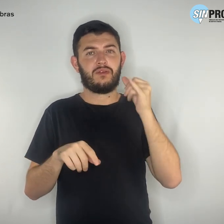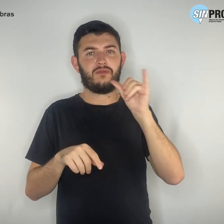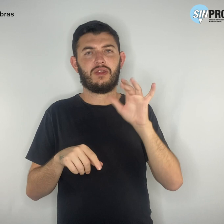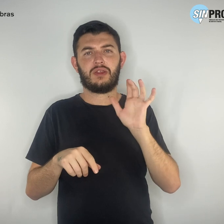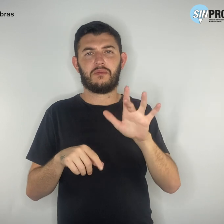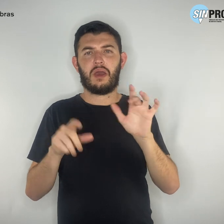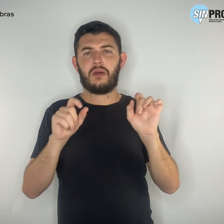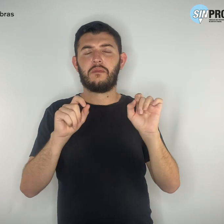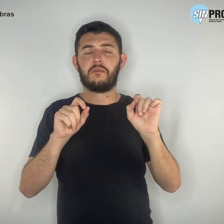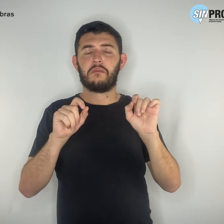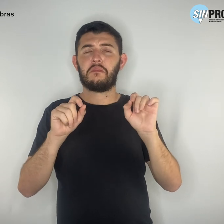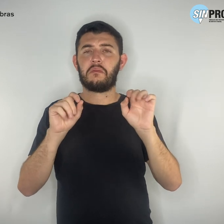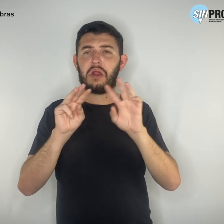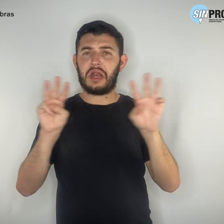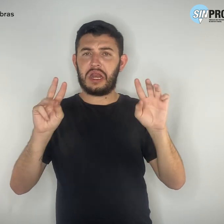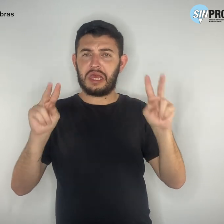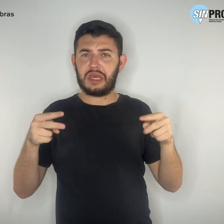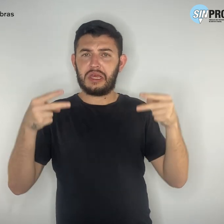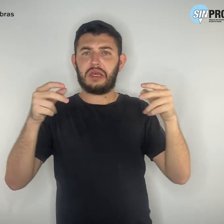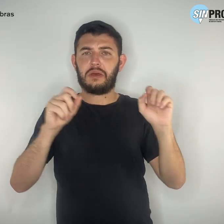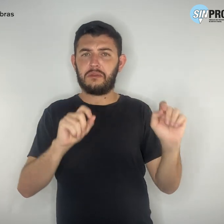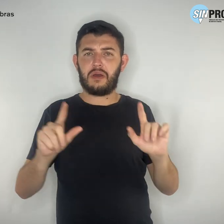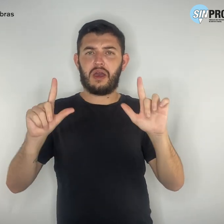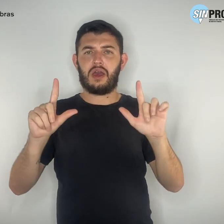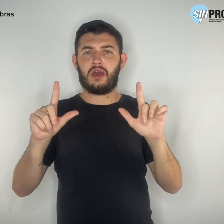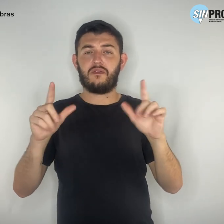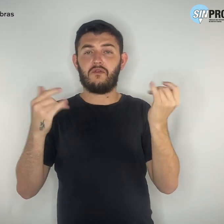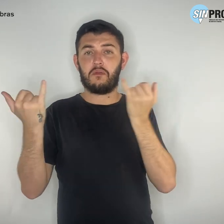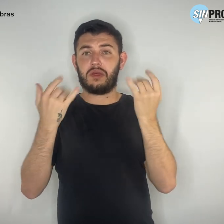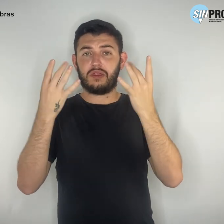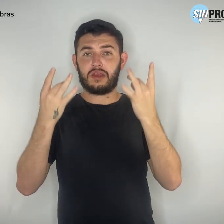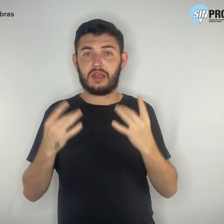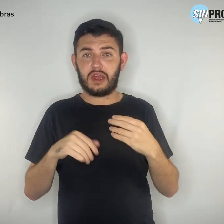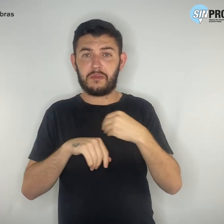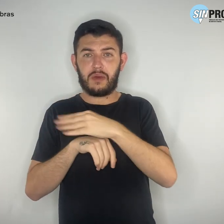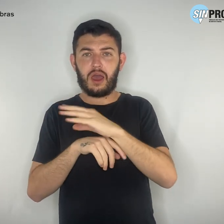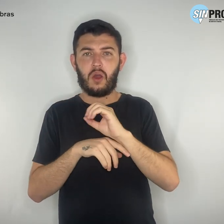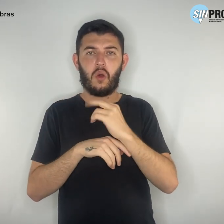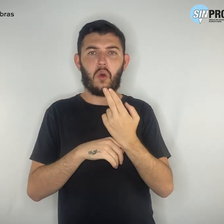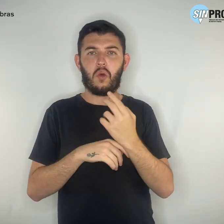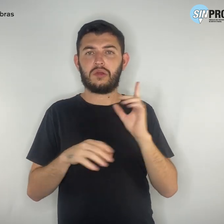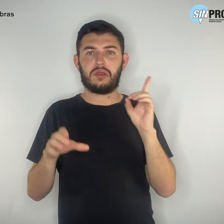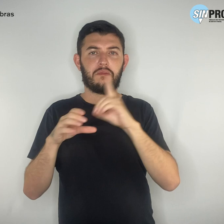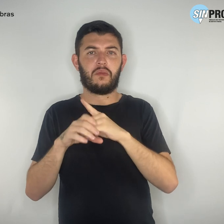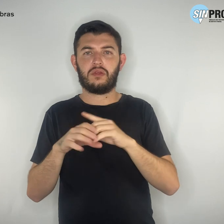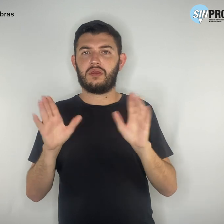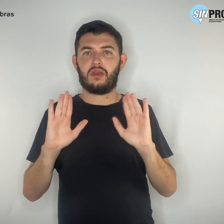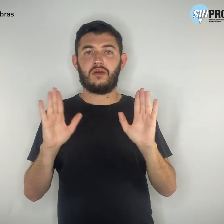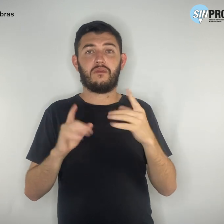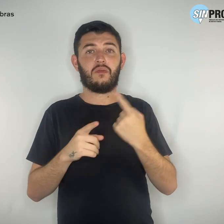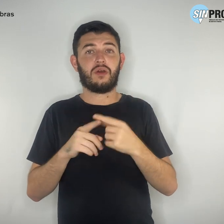não forneça dados ou transfira qualquer quantia em dinheiro. Trata-se de um golpe.